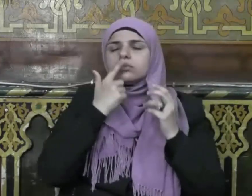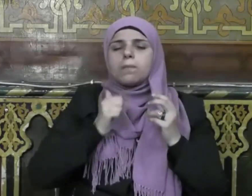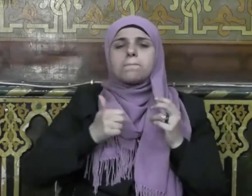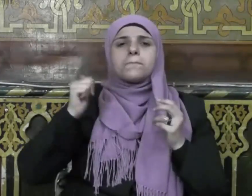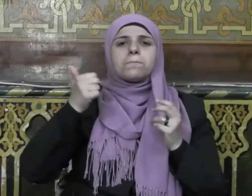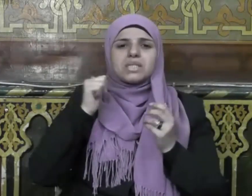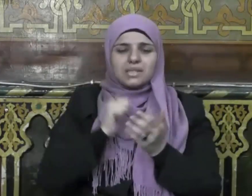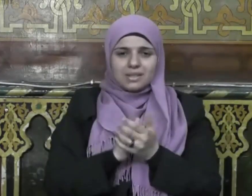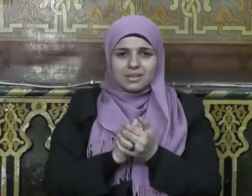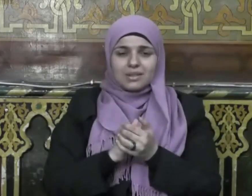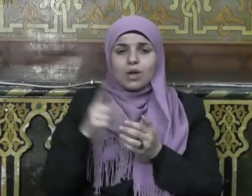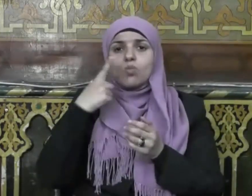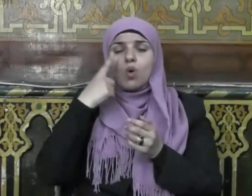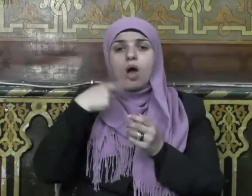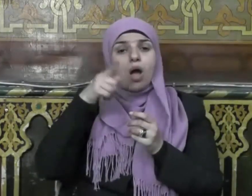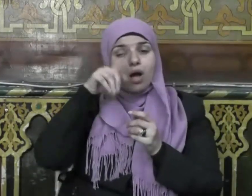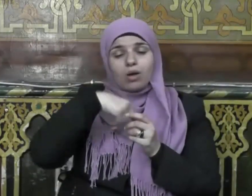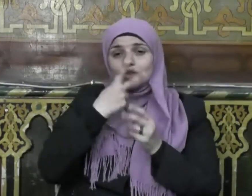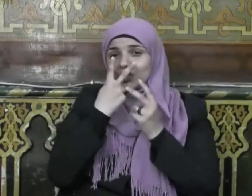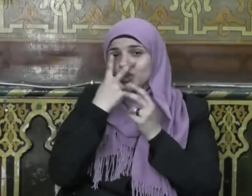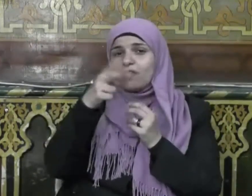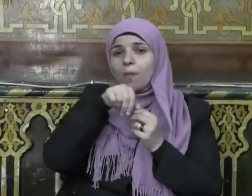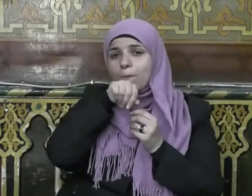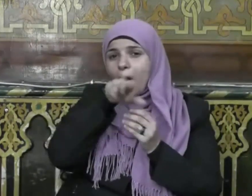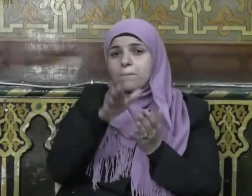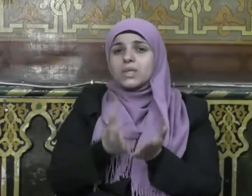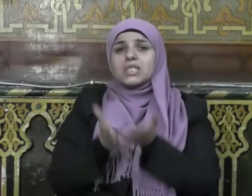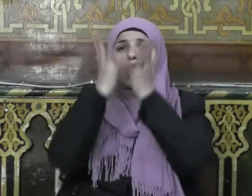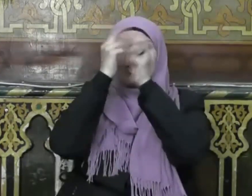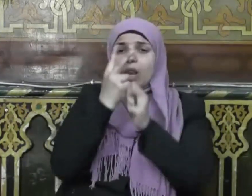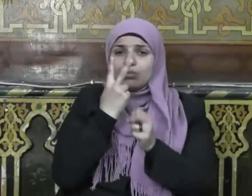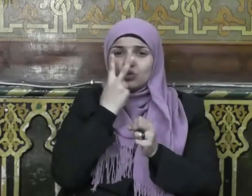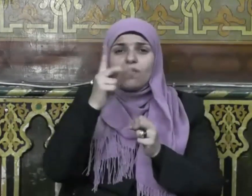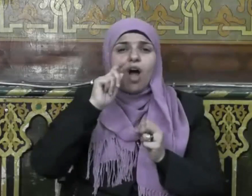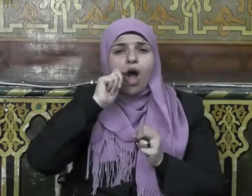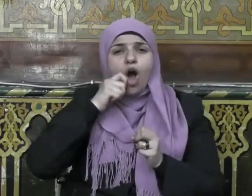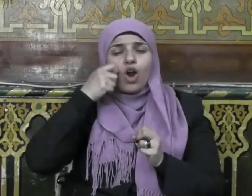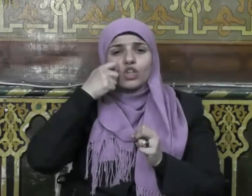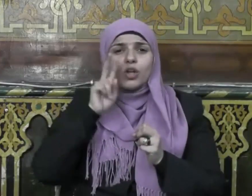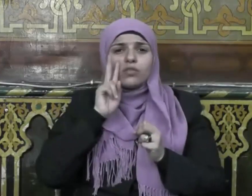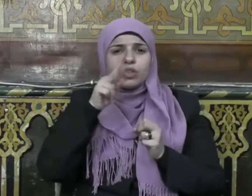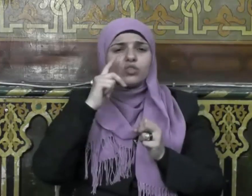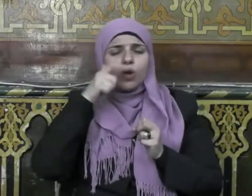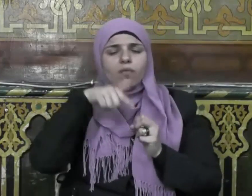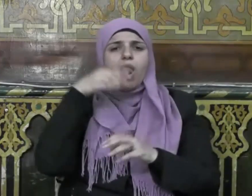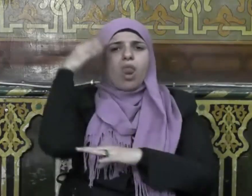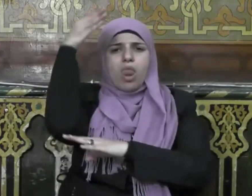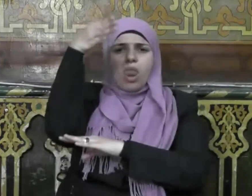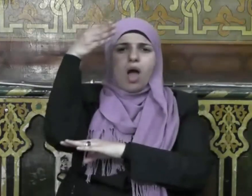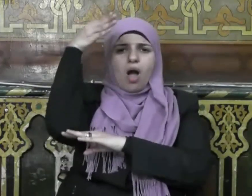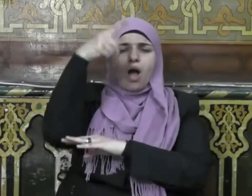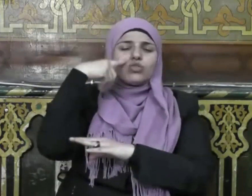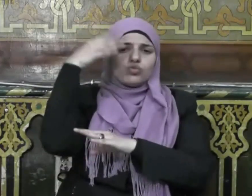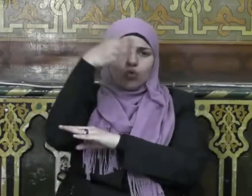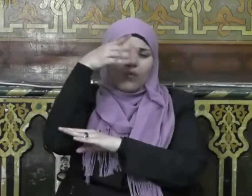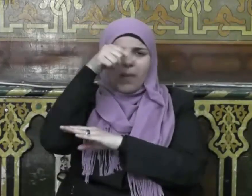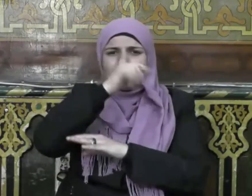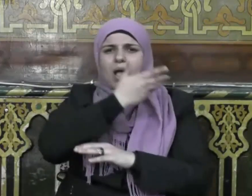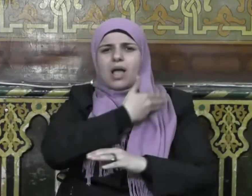ولما رأى صلى الله عليه وسلم رجل قد وقصته ناقته وهو محرم قال صلى